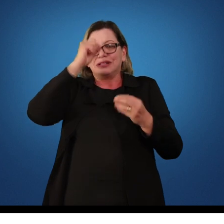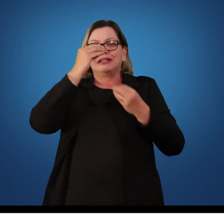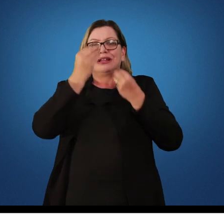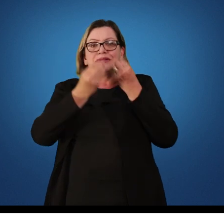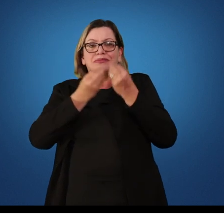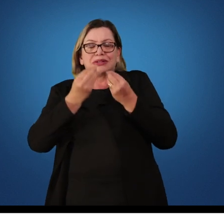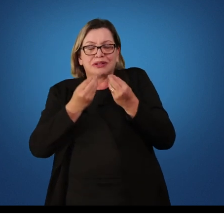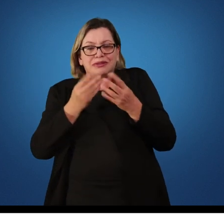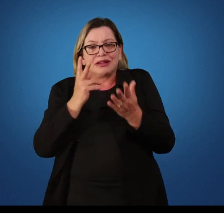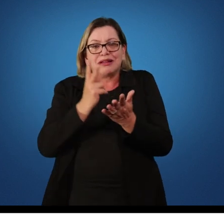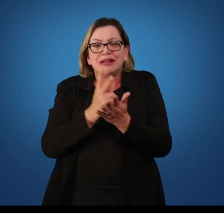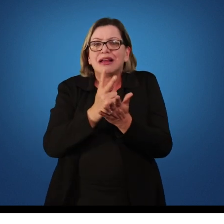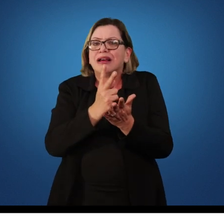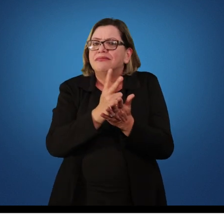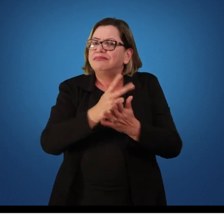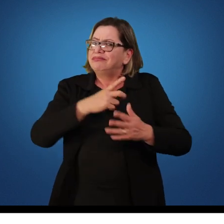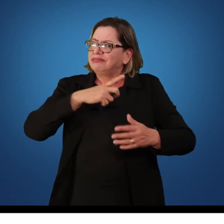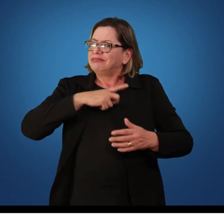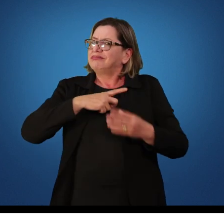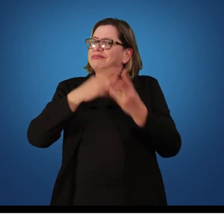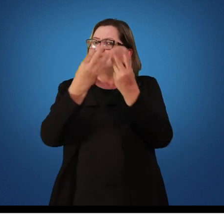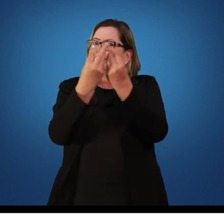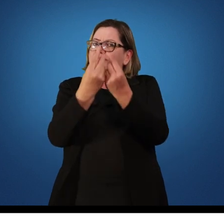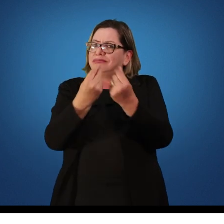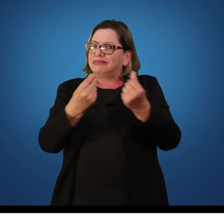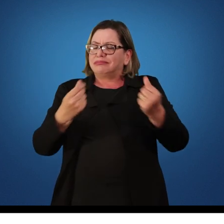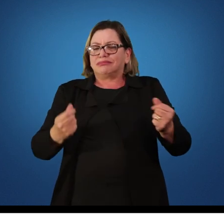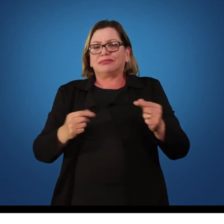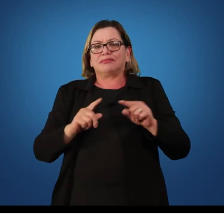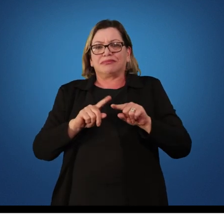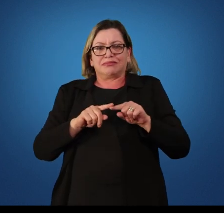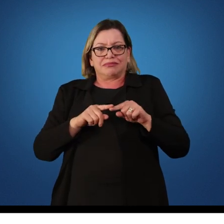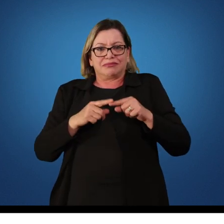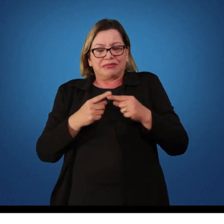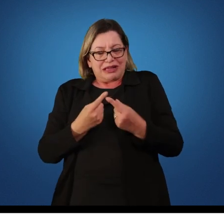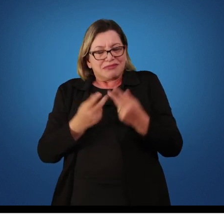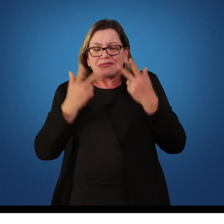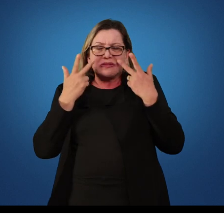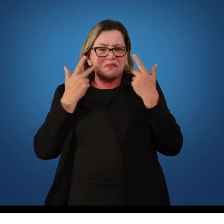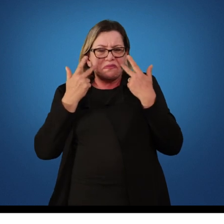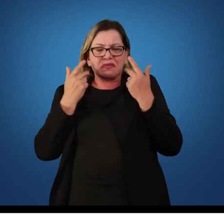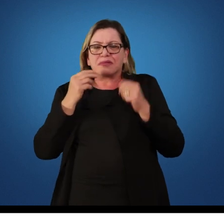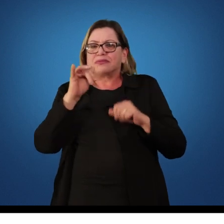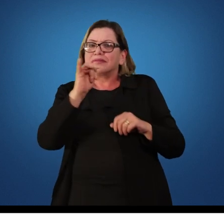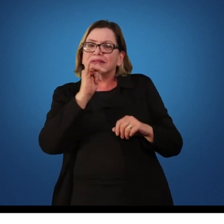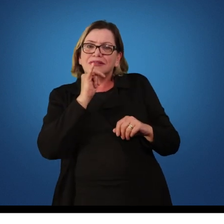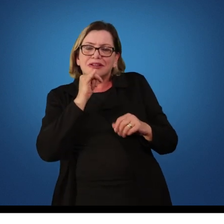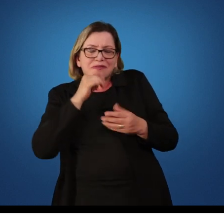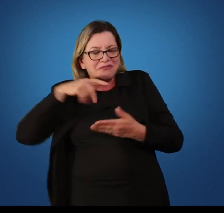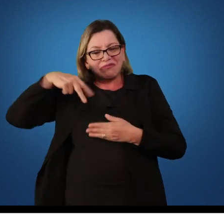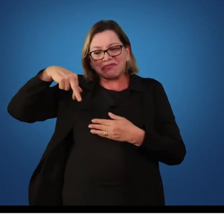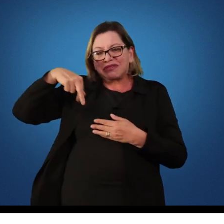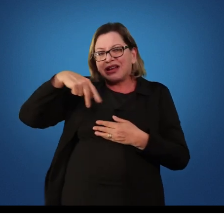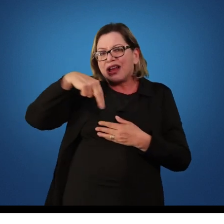por mais que temos algumas habilidades mais naturalizadas, como por exemplo, caminhar, correr,